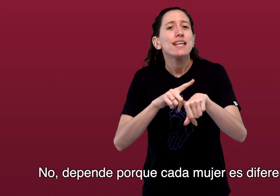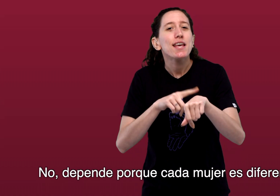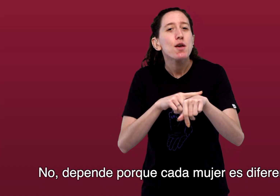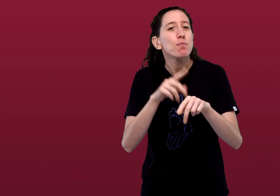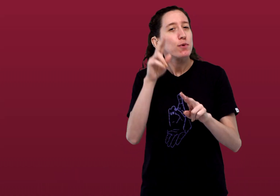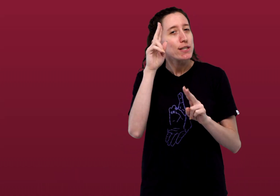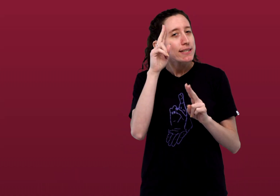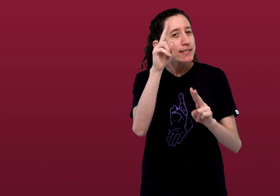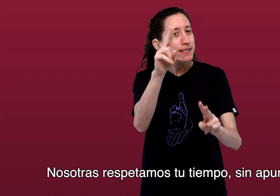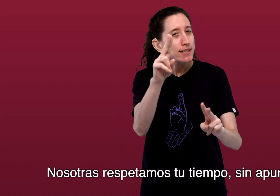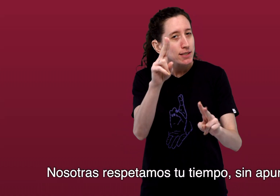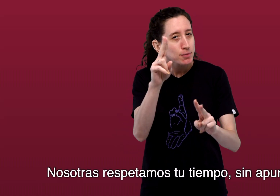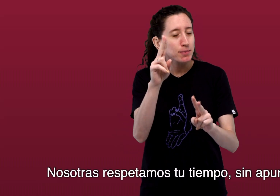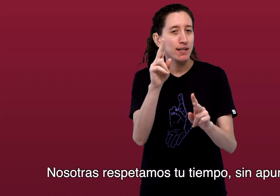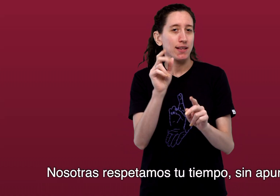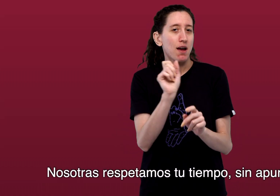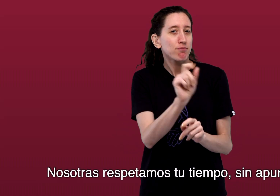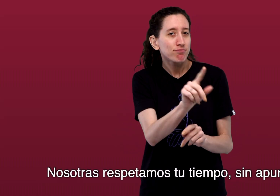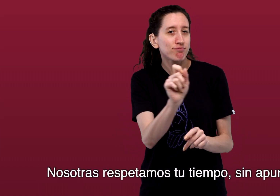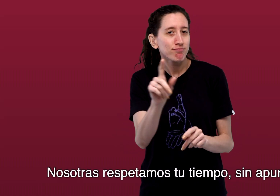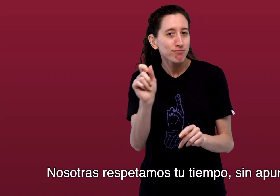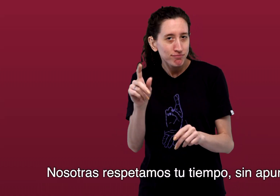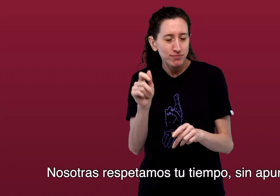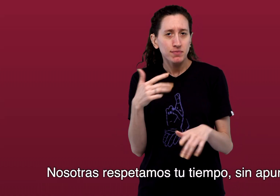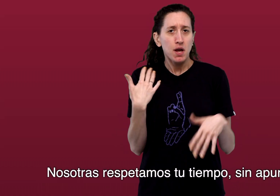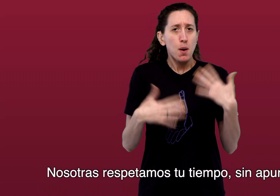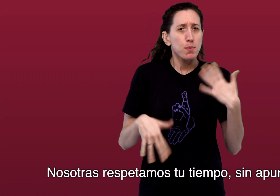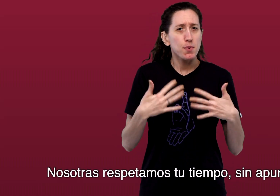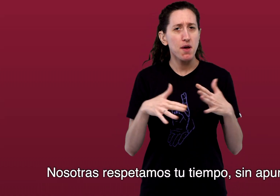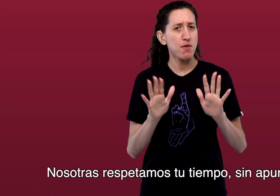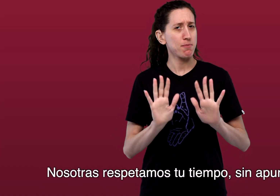Nosotras respetamos tu tiempo sin apuro